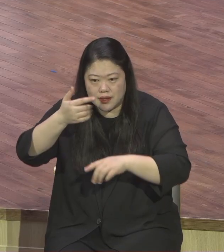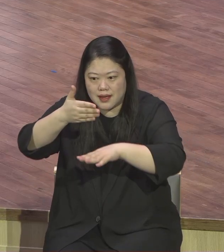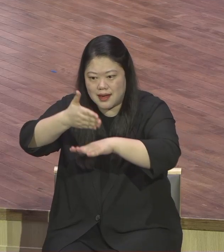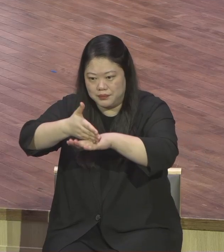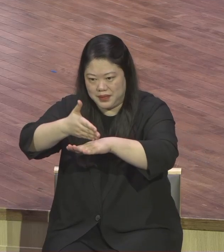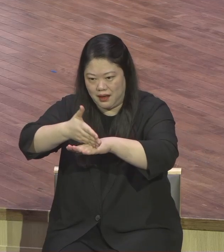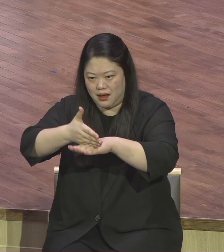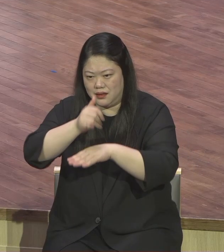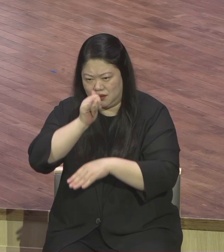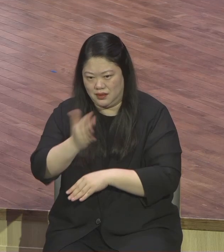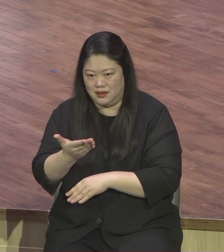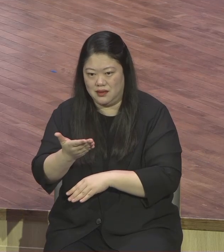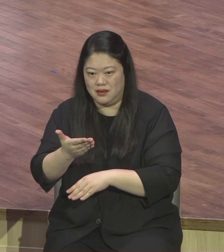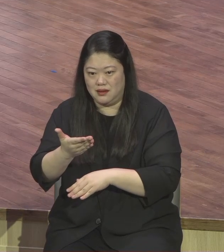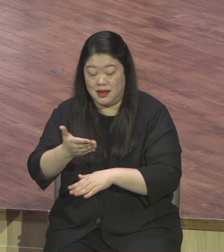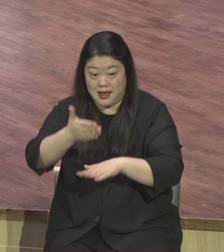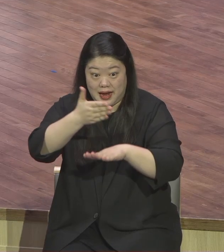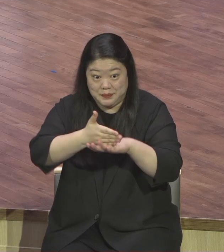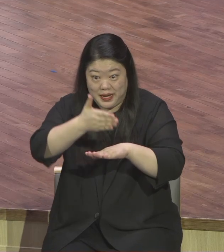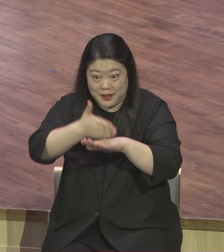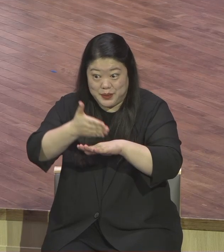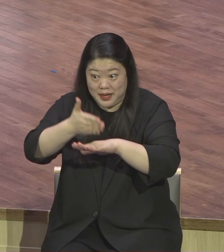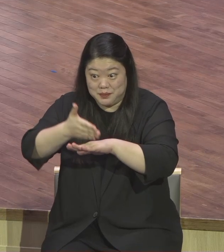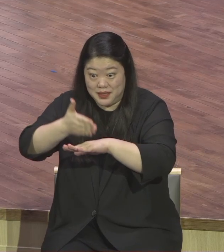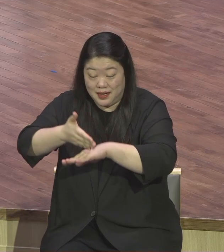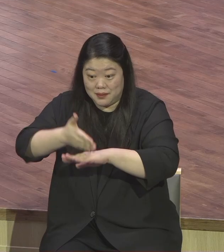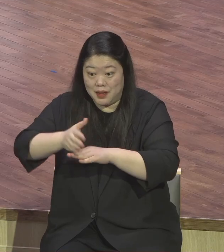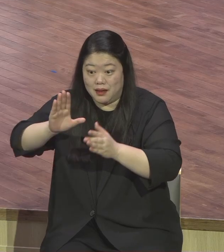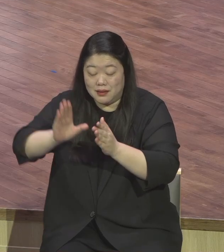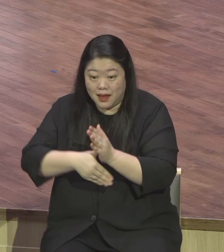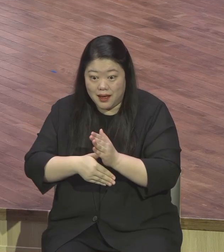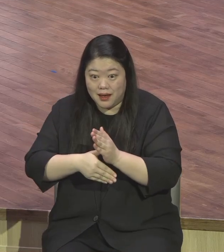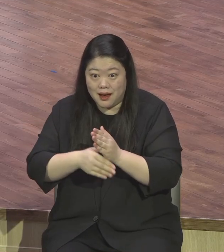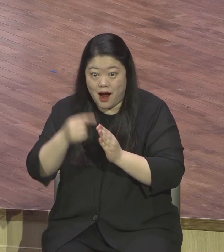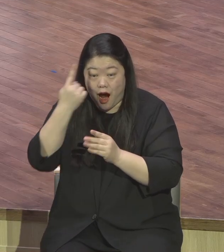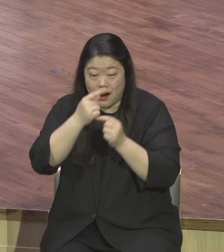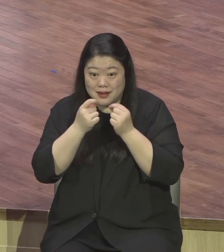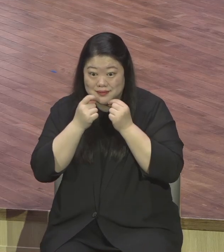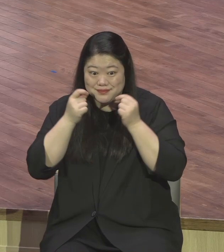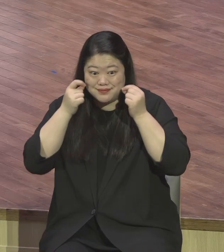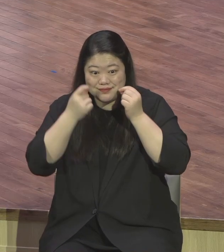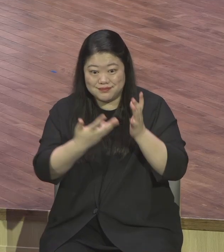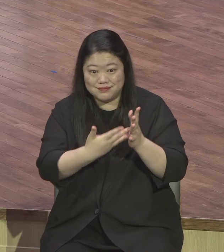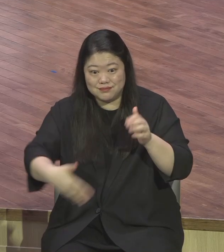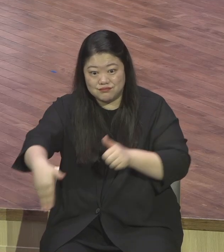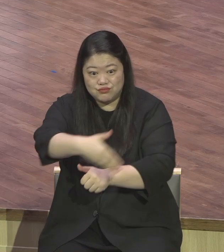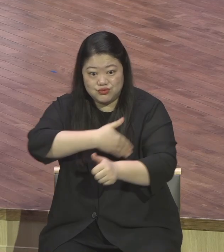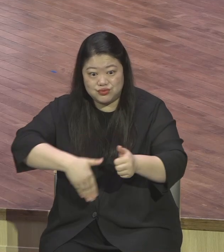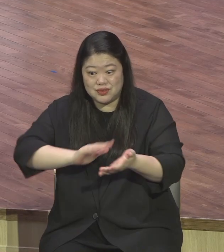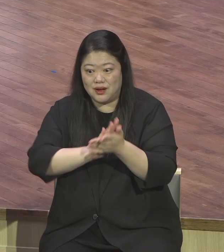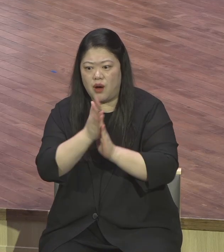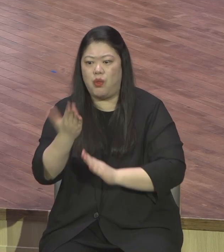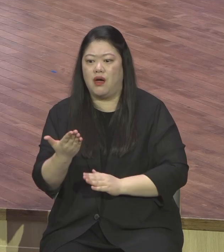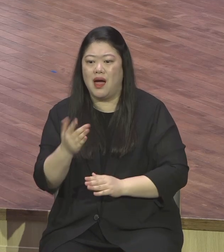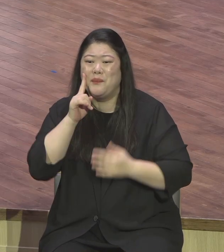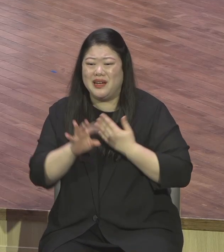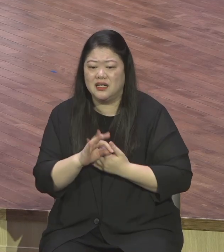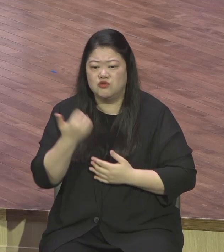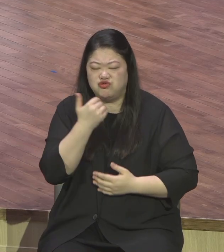흘러가는 것이 감사로 잘 연결이 돼요 불평을 하면 계속 불평이 나와 뭐가